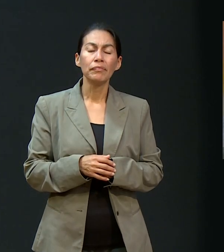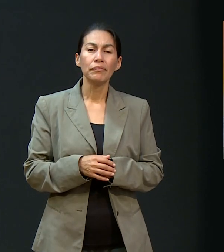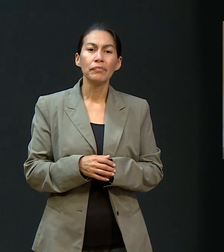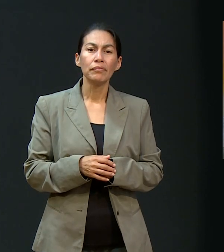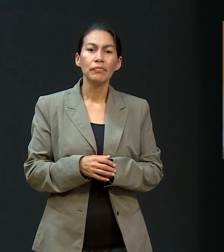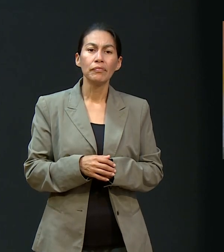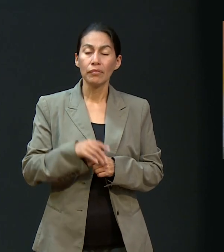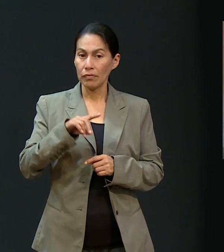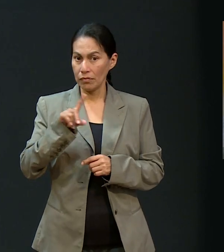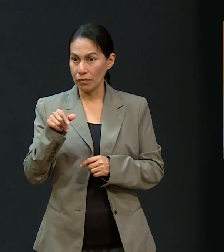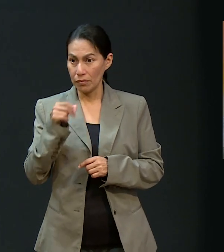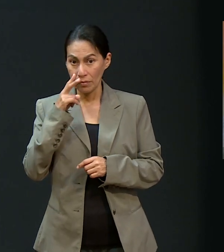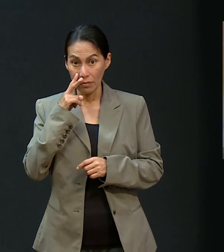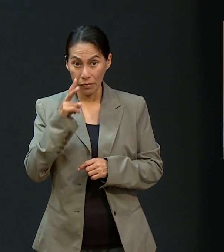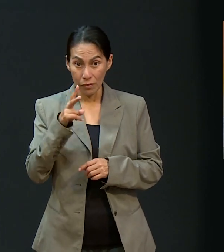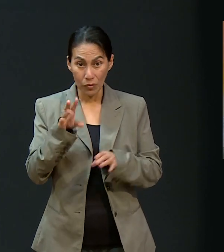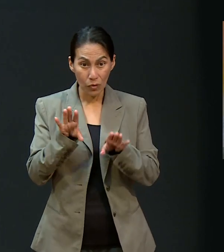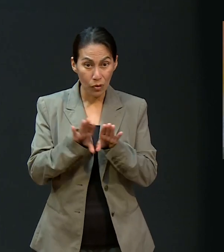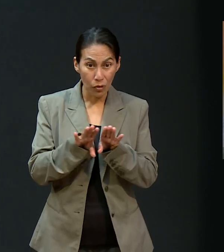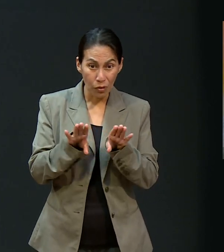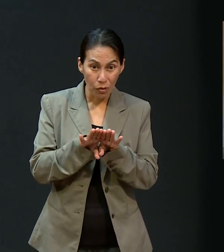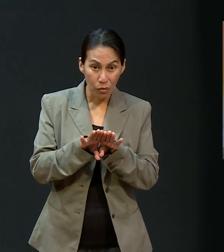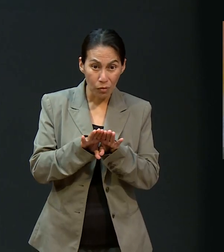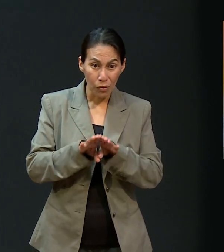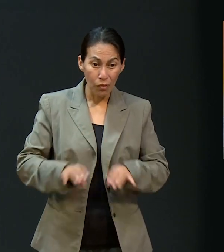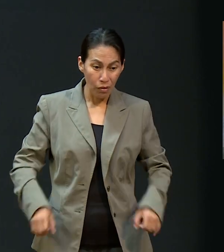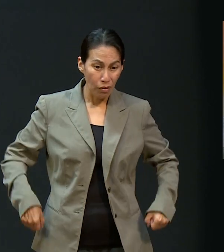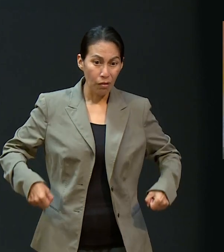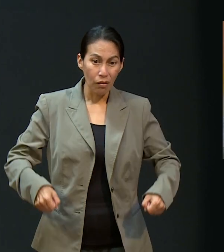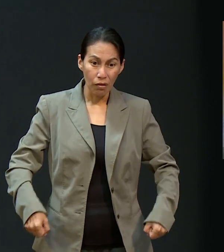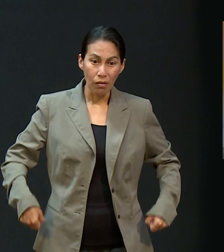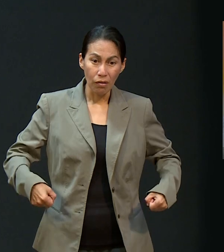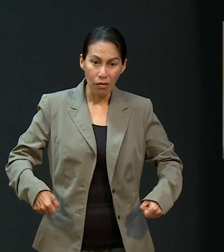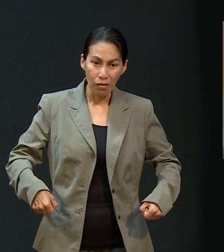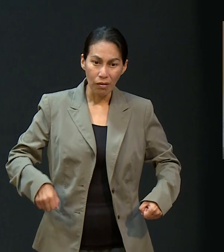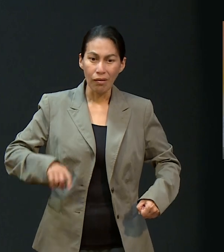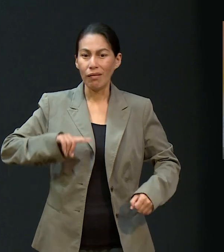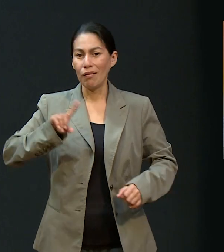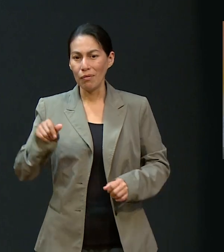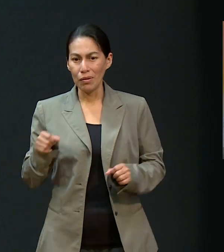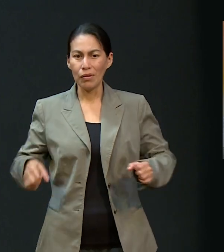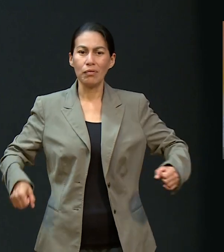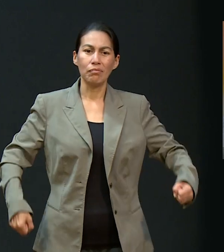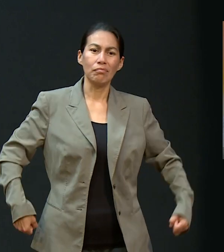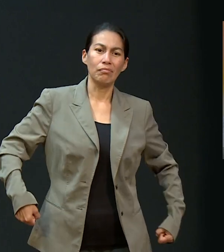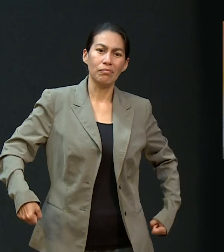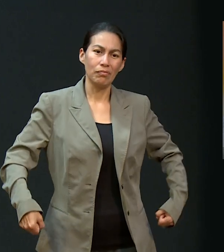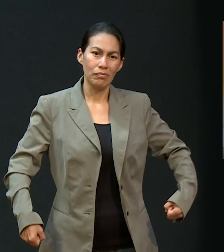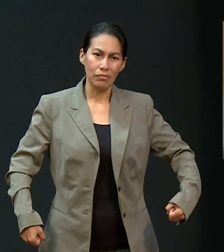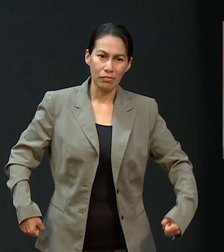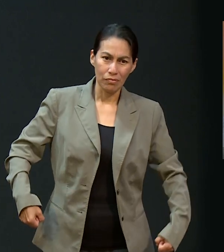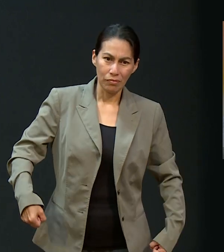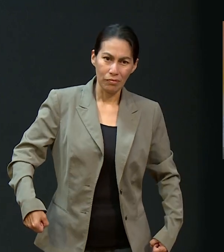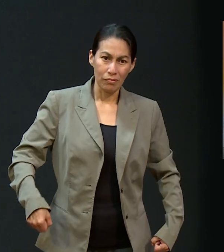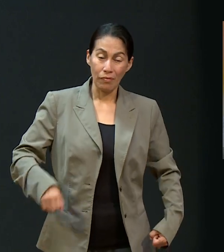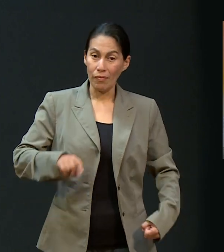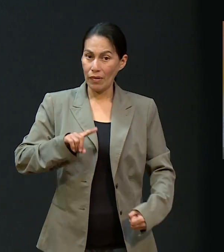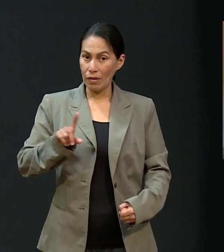Y este, y luego vimos cómo pudo salir de silla de ruedas, amuletas. Y